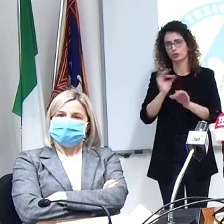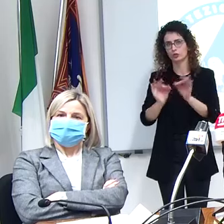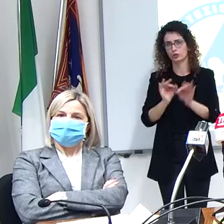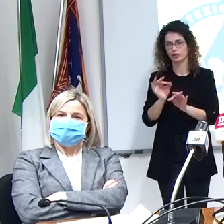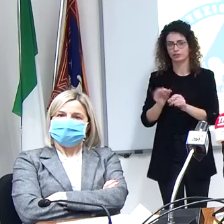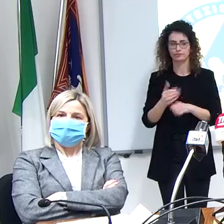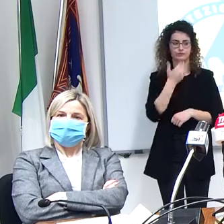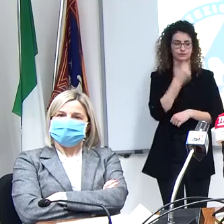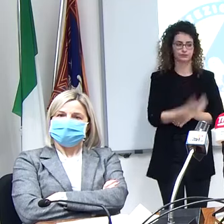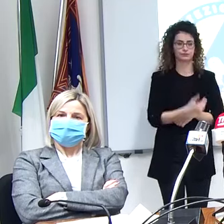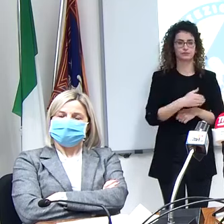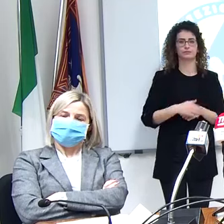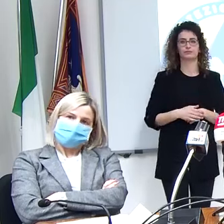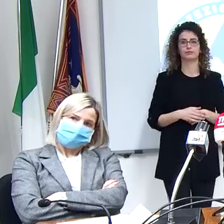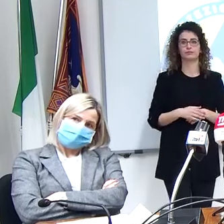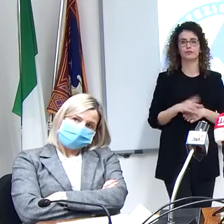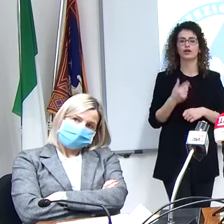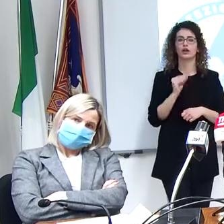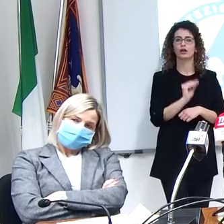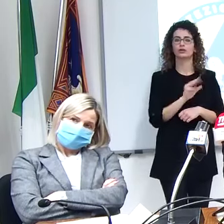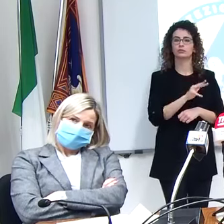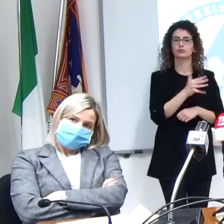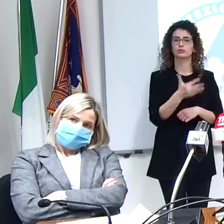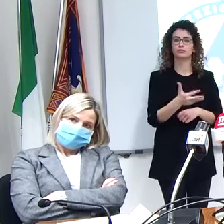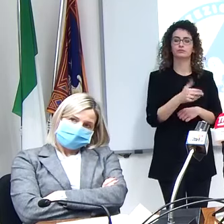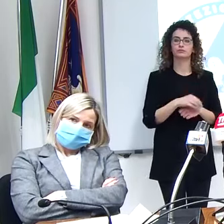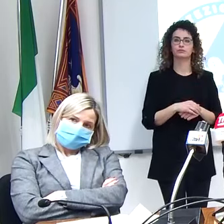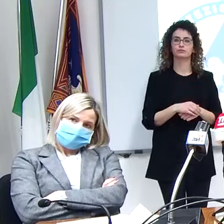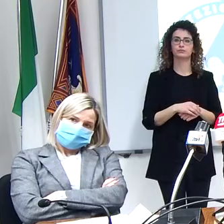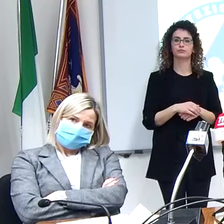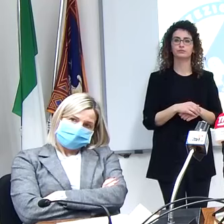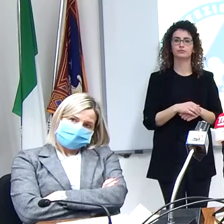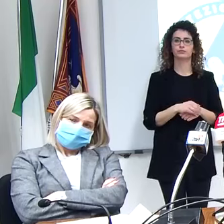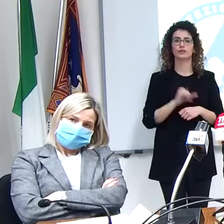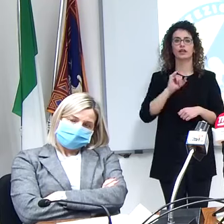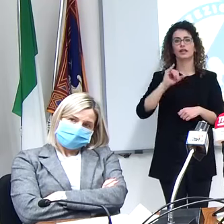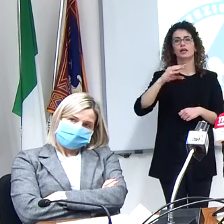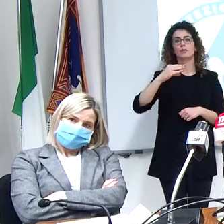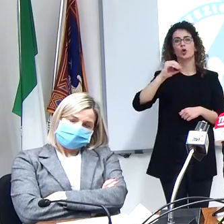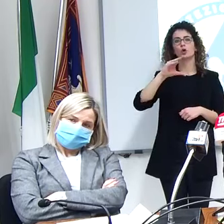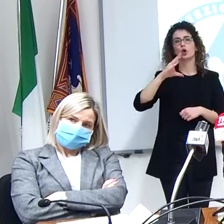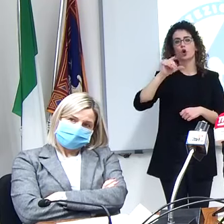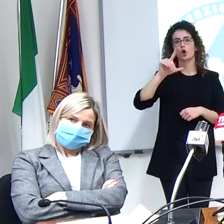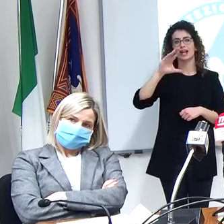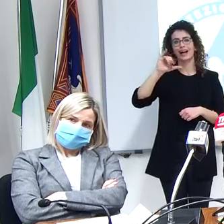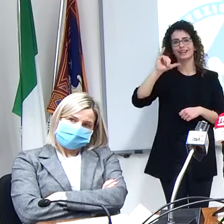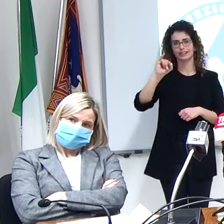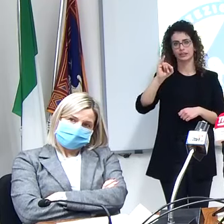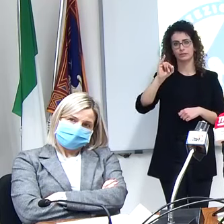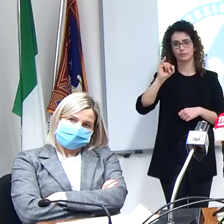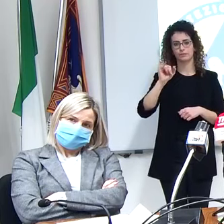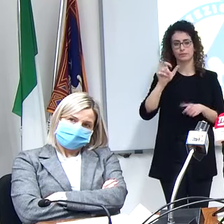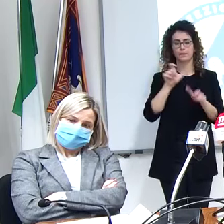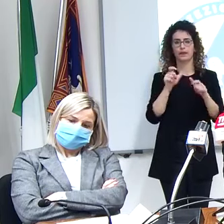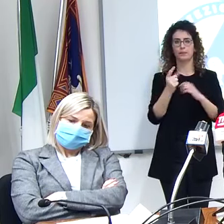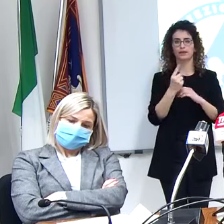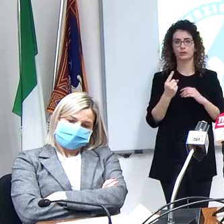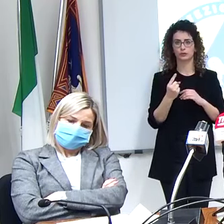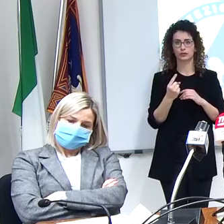grazie e poi una domanda su i monoclonali i pazienti allora vengono